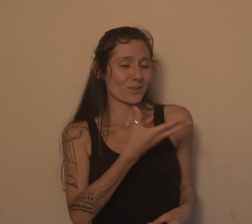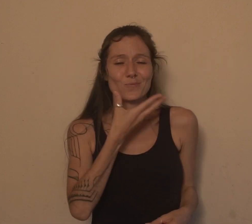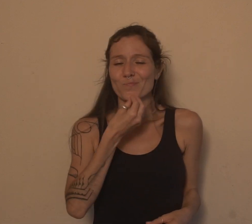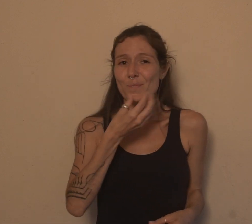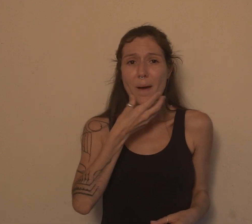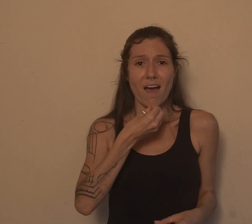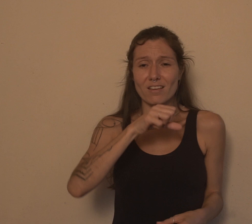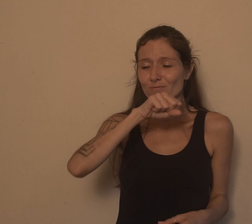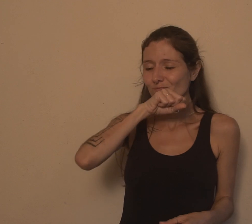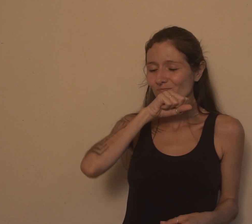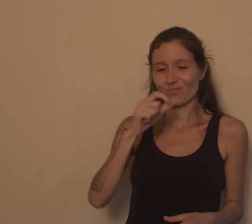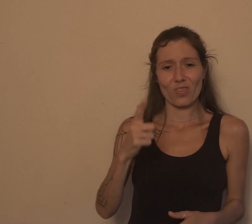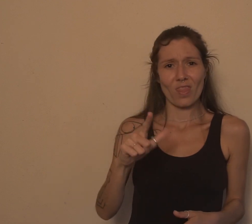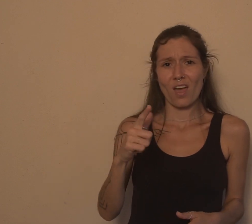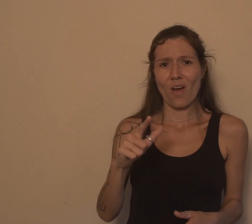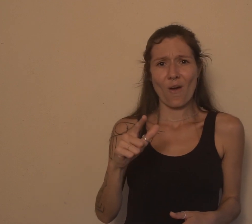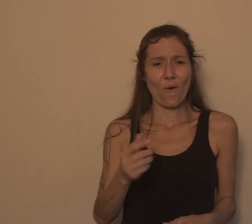Eu sou um filho sem pai